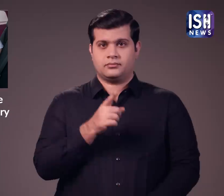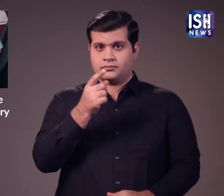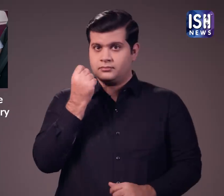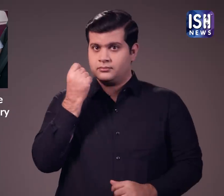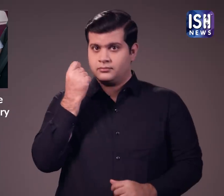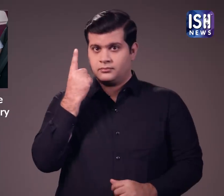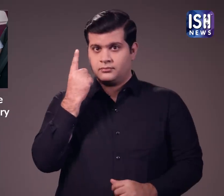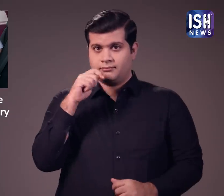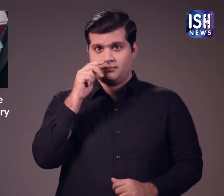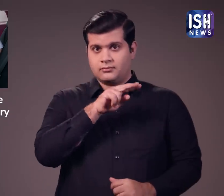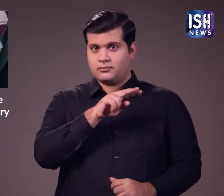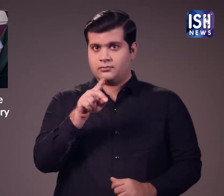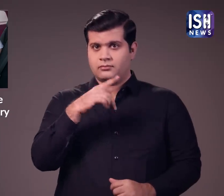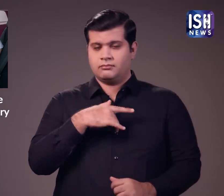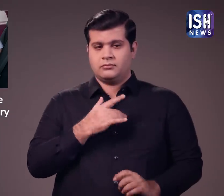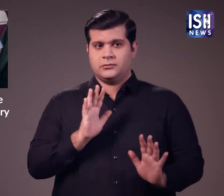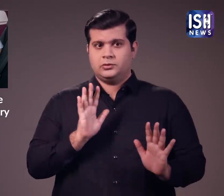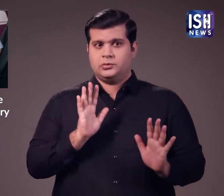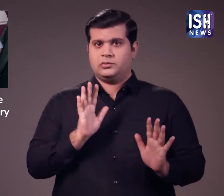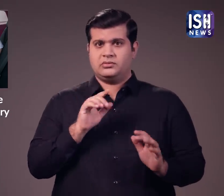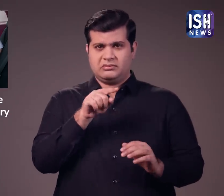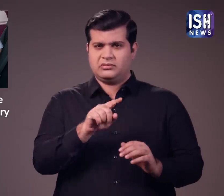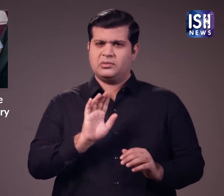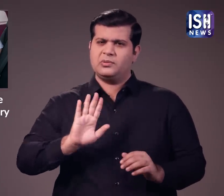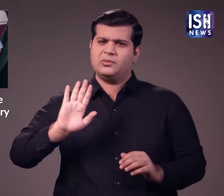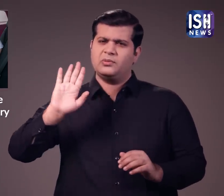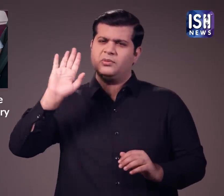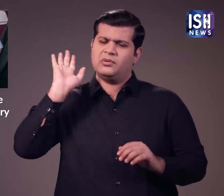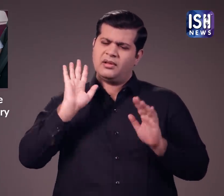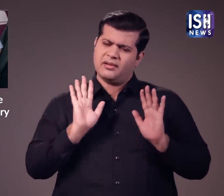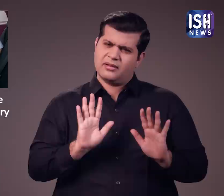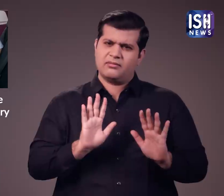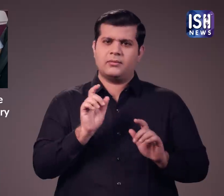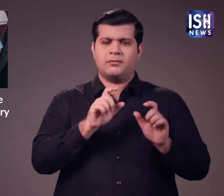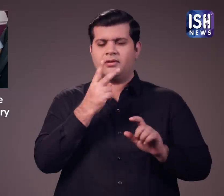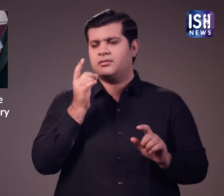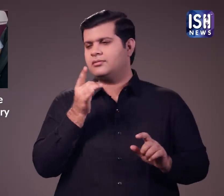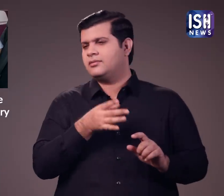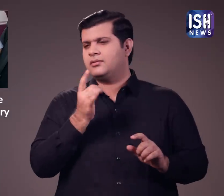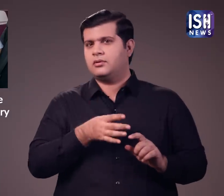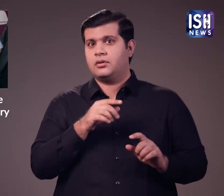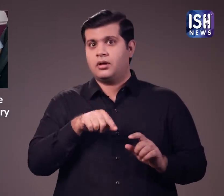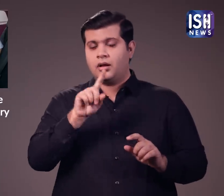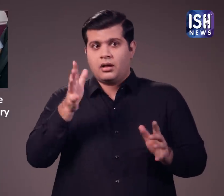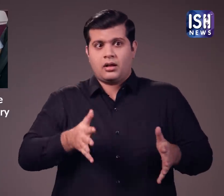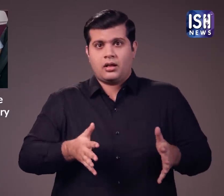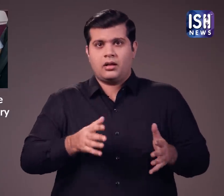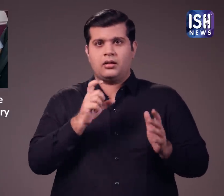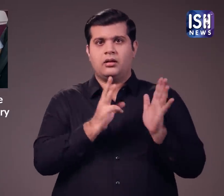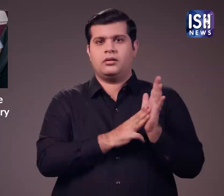क्या आपने वीडियो देखा और समझा सीट बेल्ट तो हमेशा से रहे हैं लेकिन लोग इन्हें नजर अंदास कर देते हैं अब मिस्री की